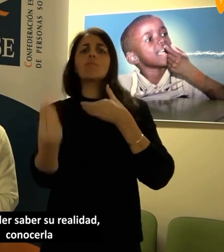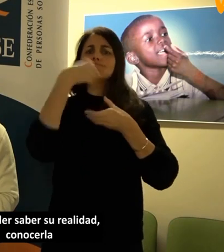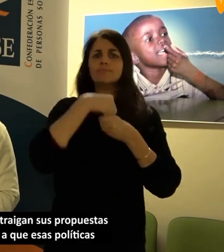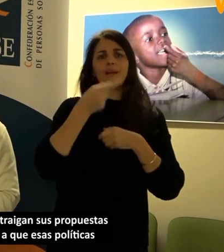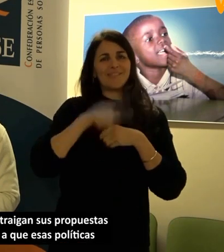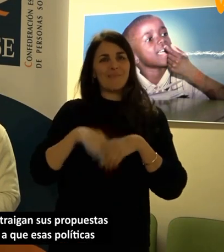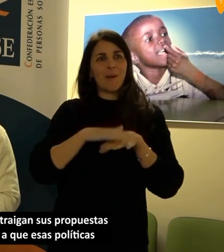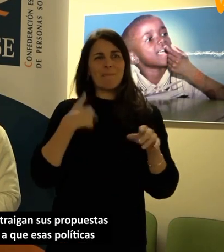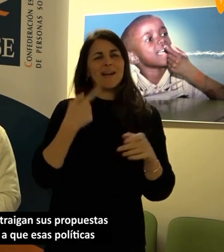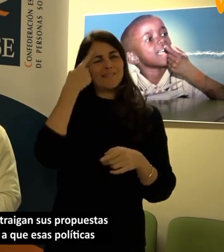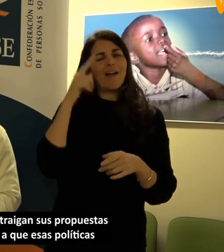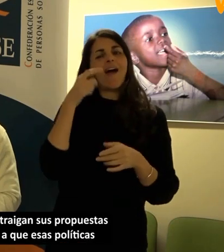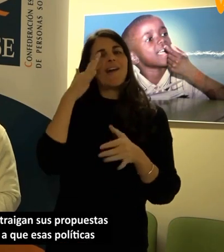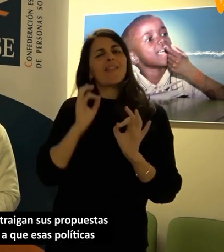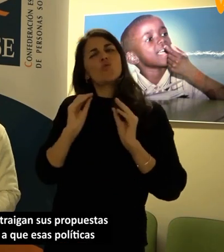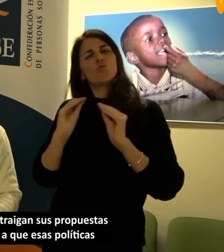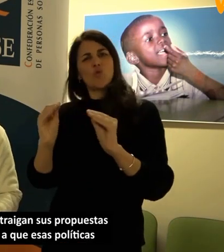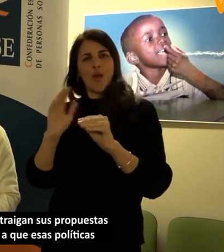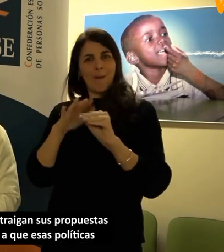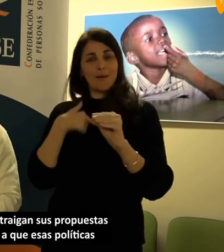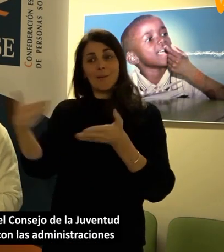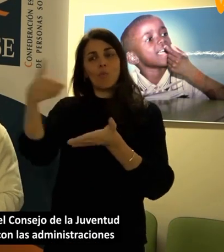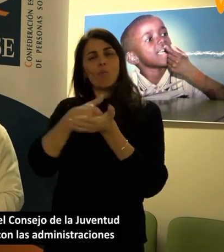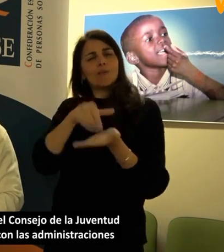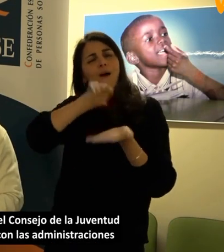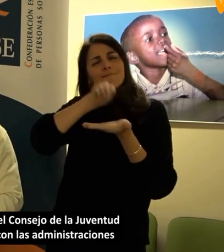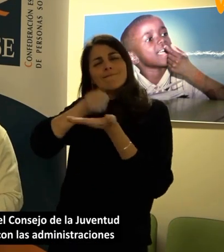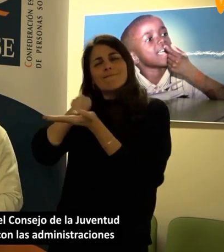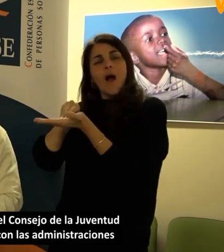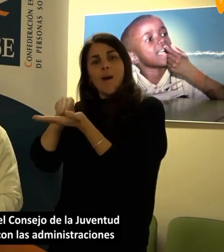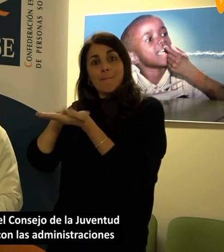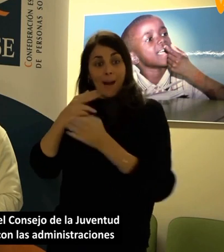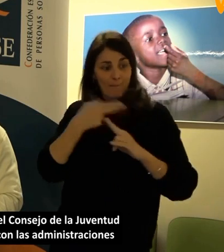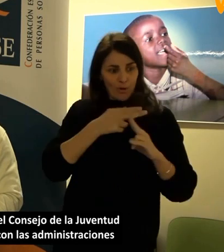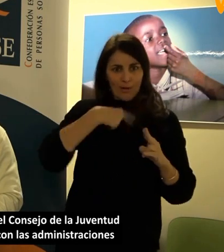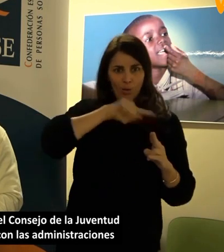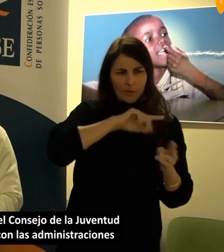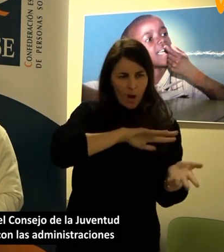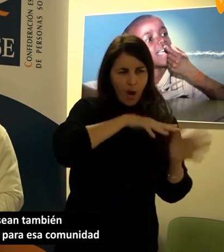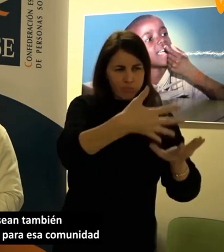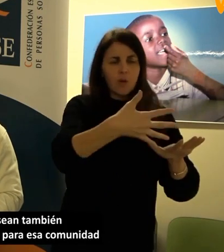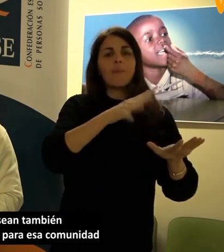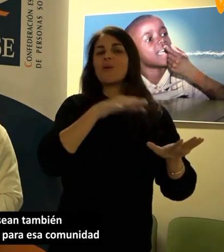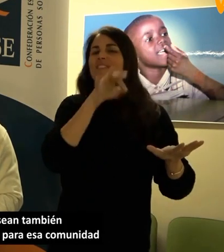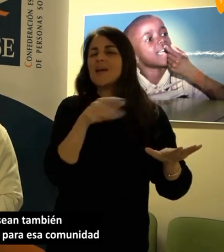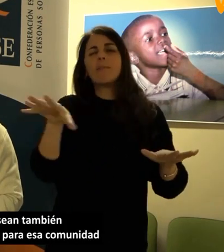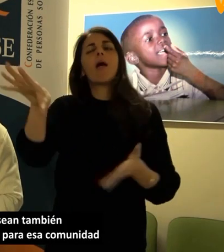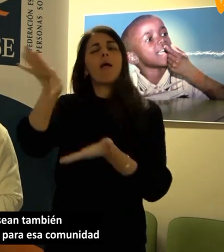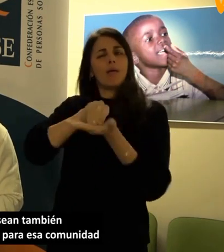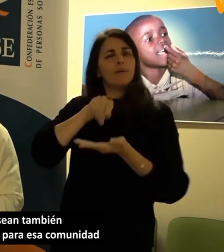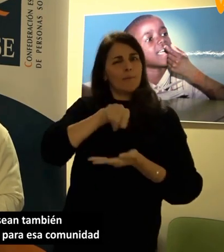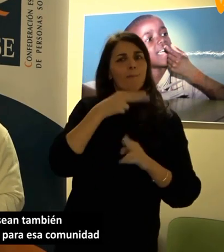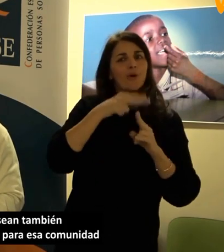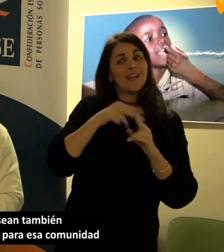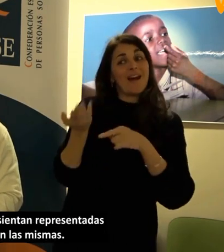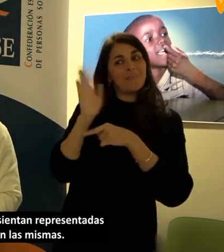conocerla y que nos traigan sus propuestas de cara a que esas políticas que trabaja el Consejo de la Juventud de España con las administraciones sean también políticas